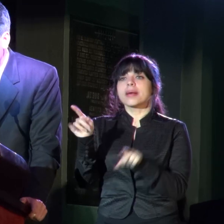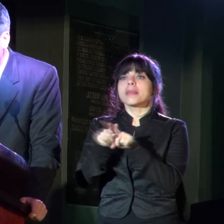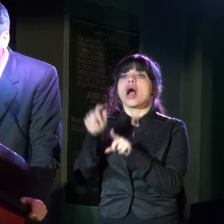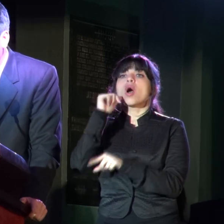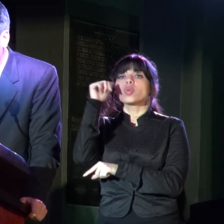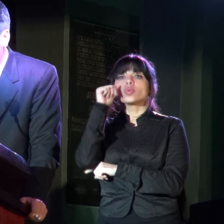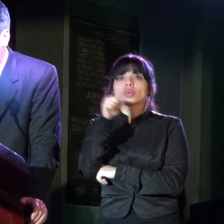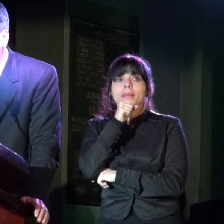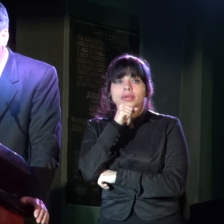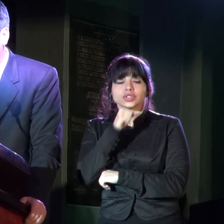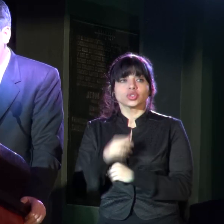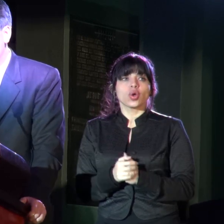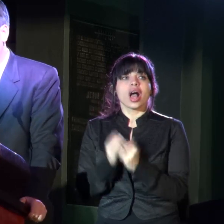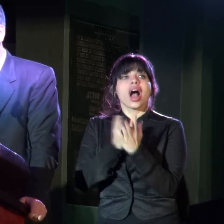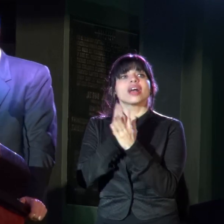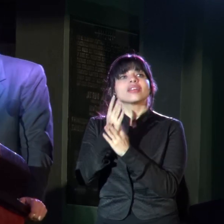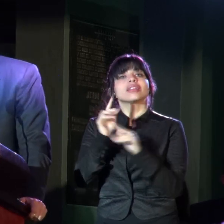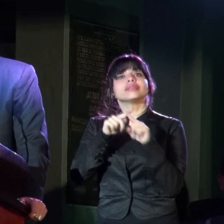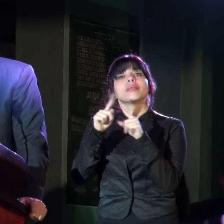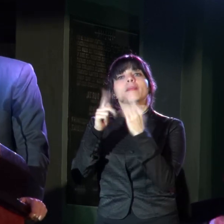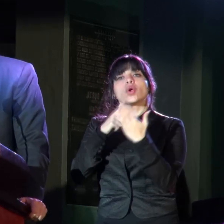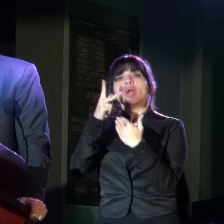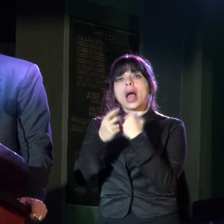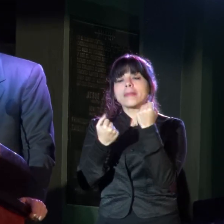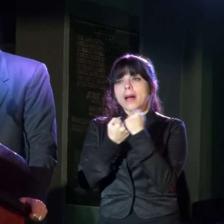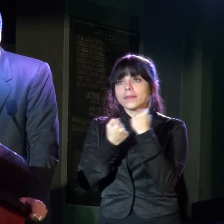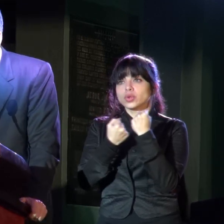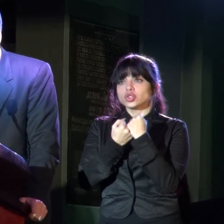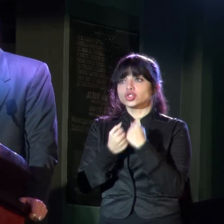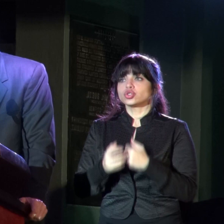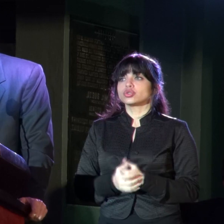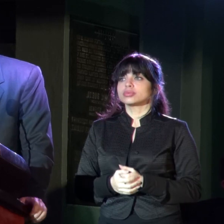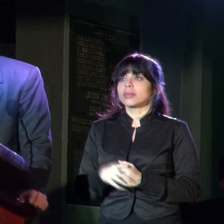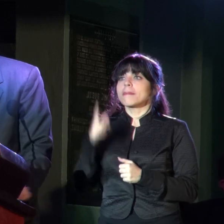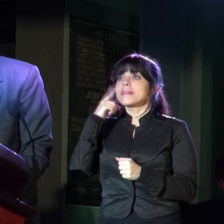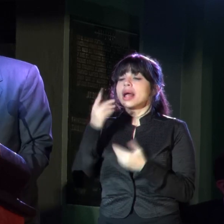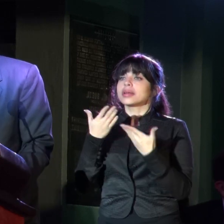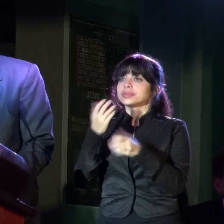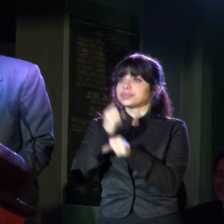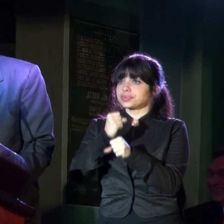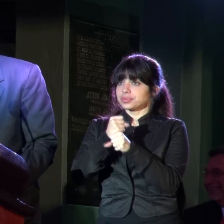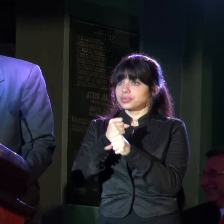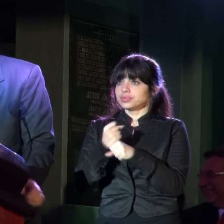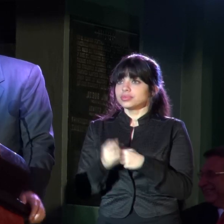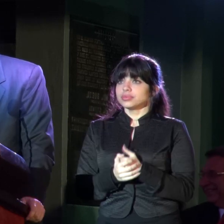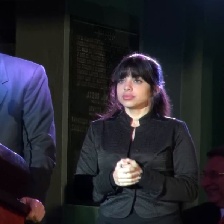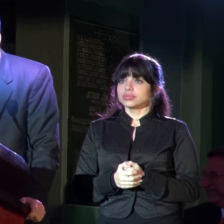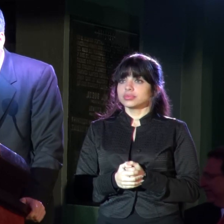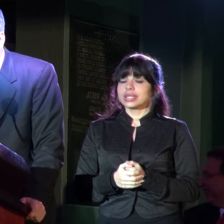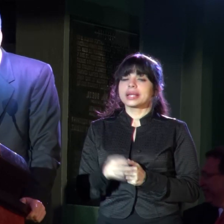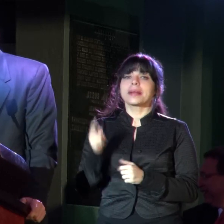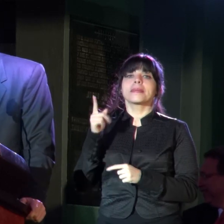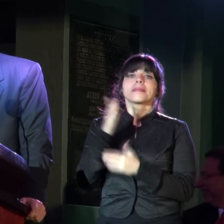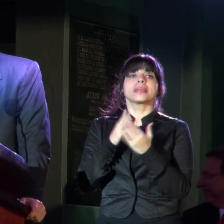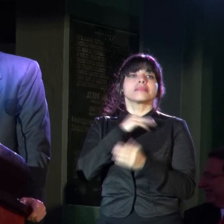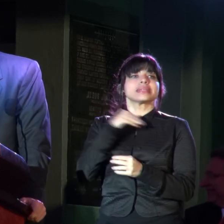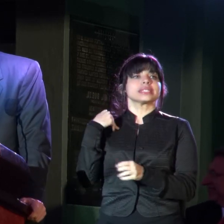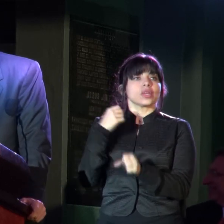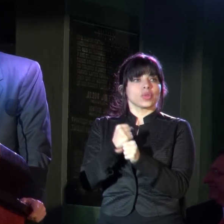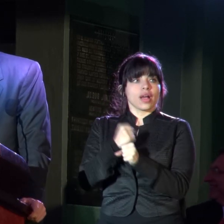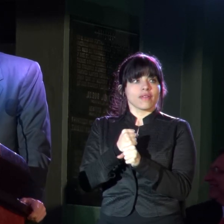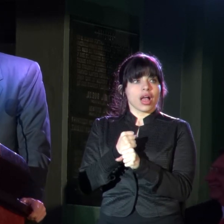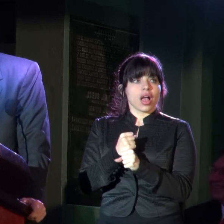adulto mayor, a través de los programas de apoyo a la empleabilidad del Ministerio de